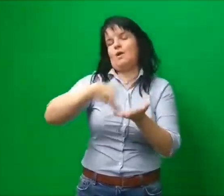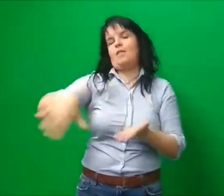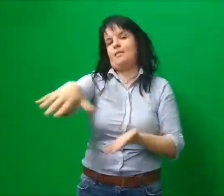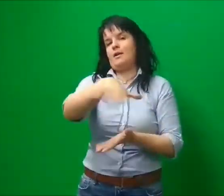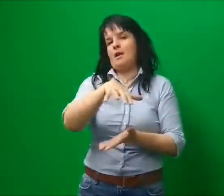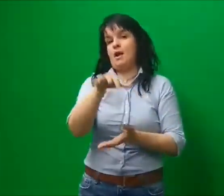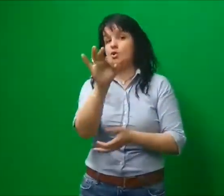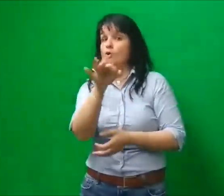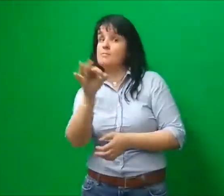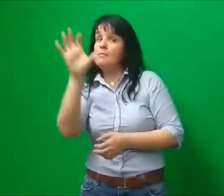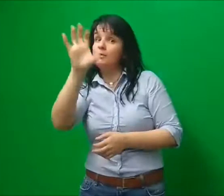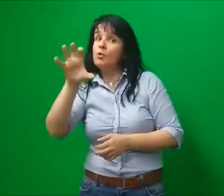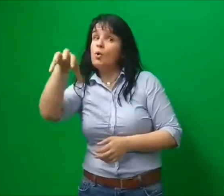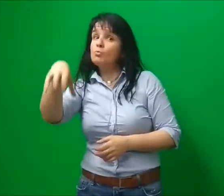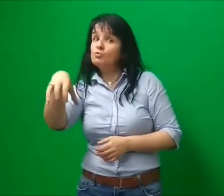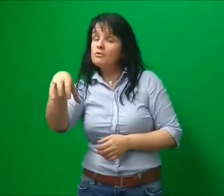όψεις, ανεκτίνητες.